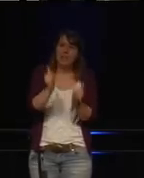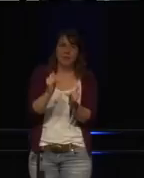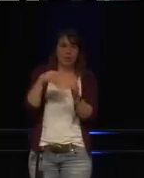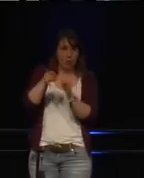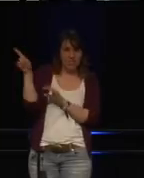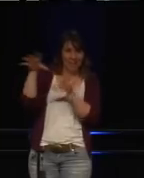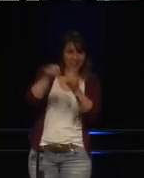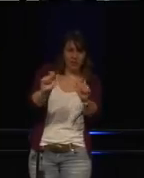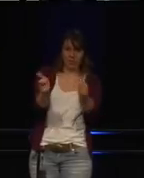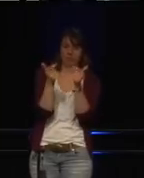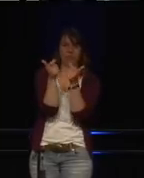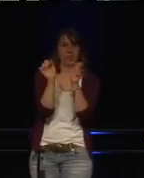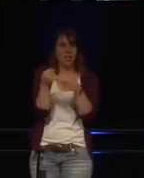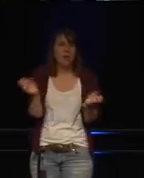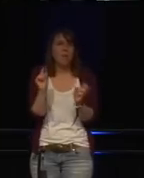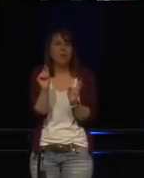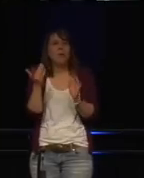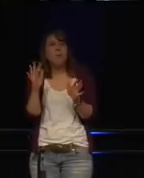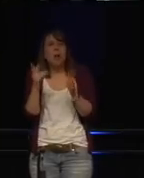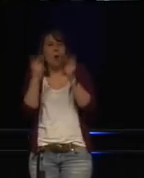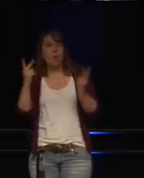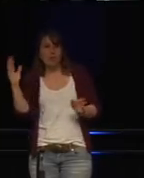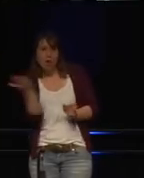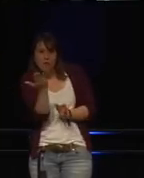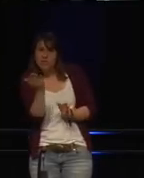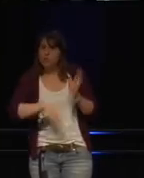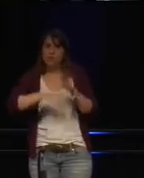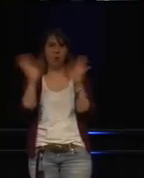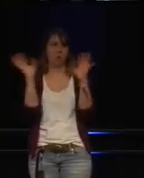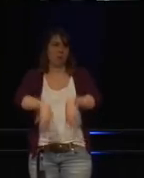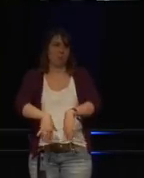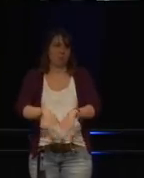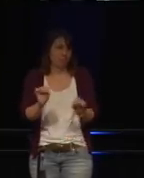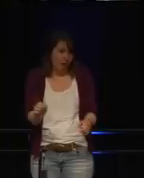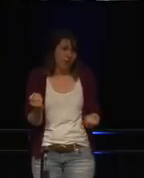können. Das führt normalerweise zum kompletten Shutdown dieses Websites.